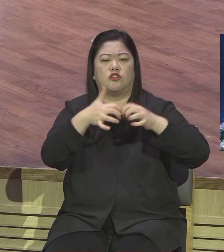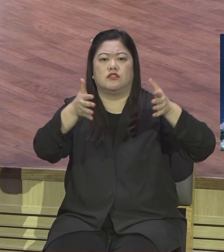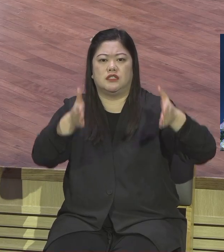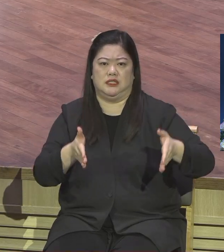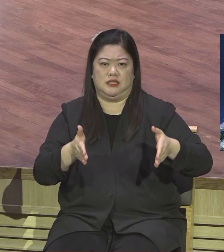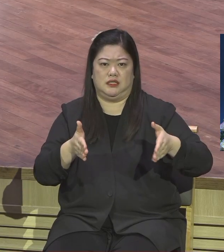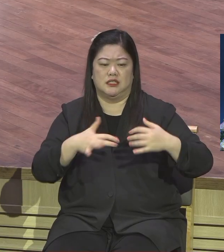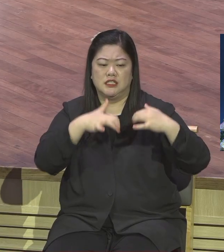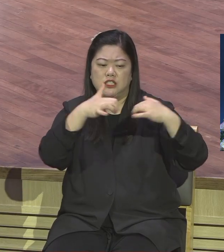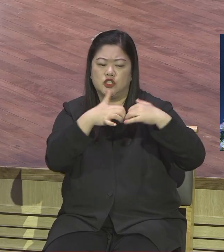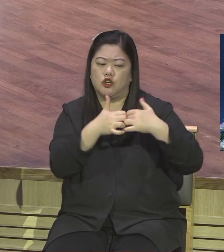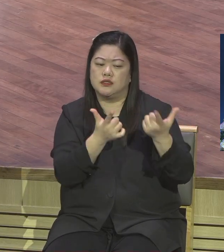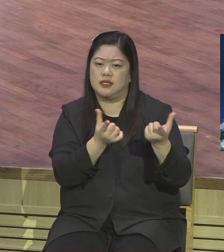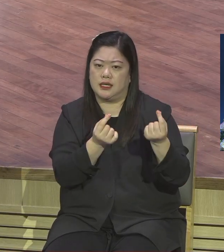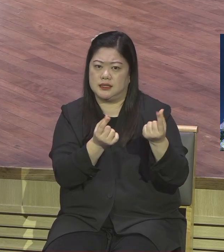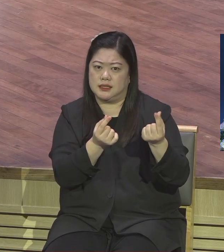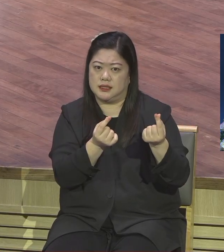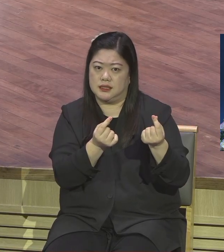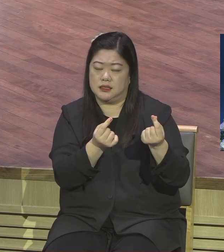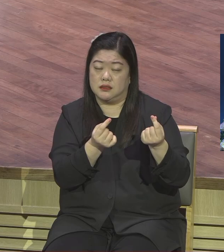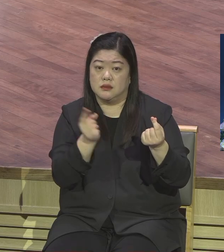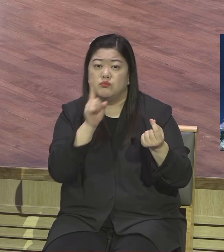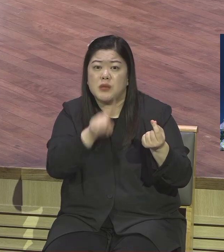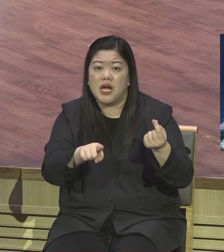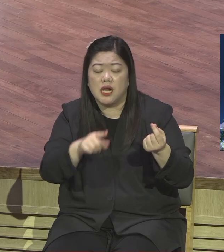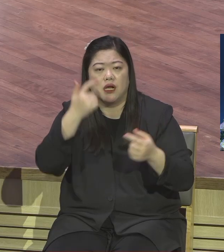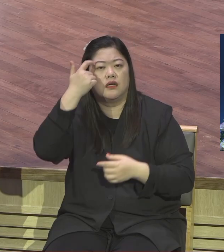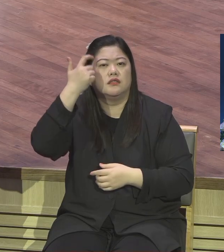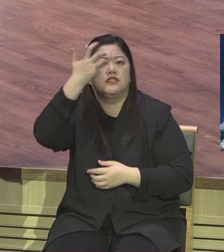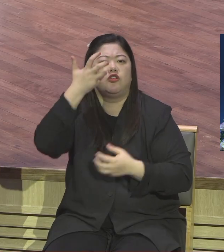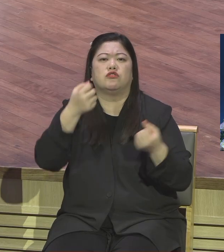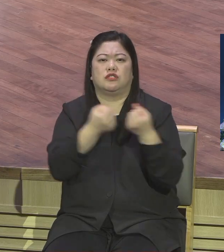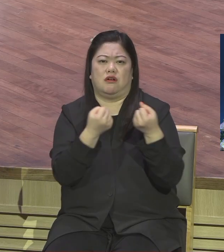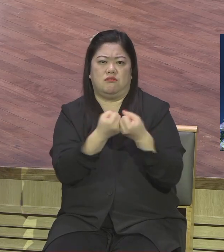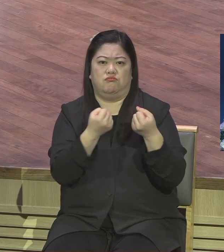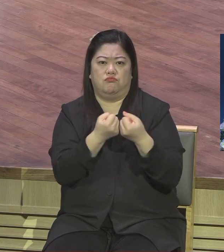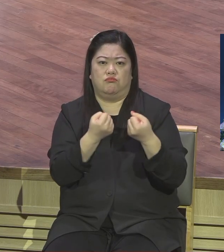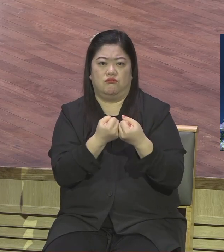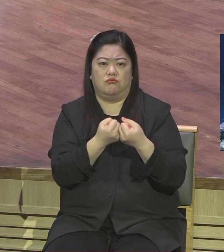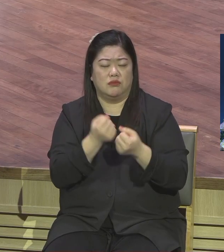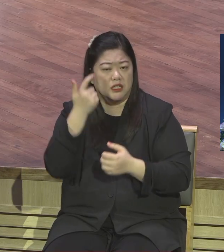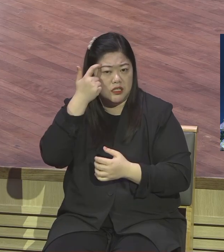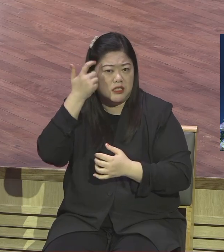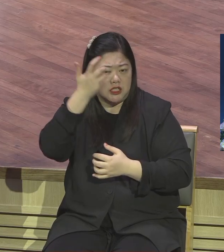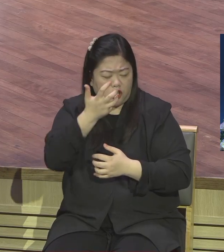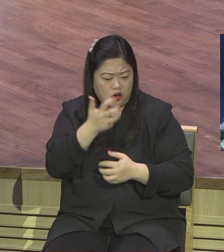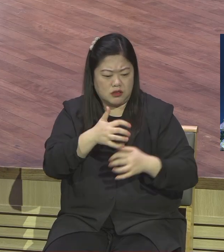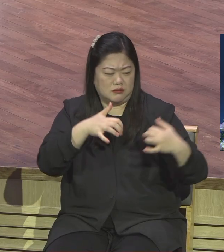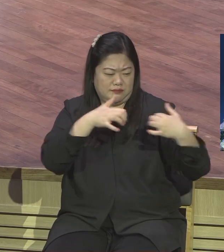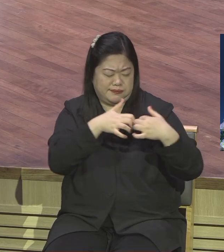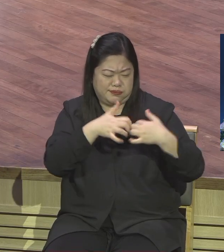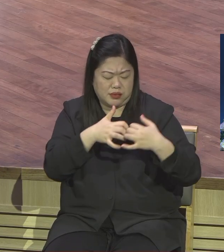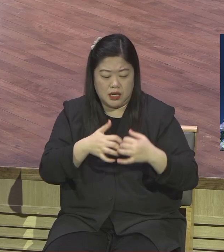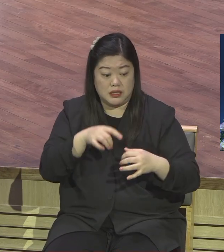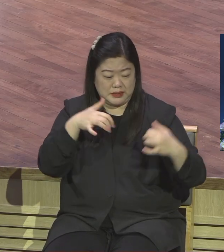방식 영원하고 무한한 것 천국이냐 지옥이냐 영원한 기쁨이냐 영원한 고통이냐 이것이 걸려있는